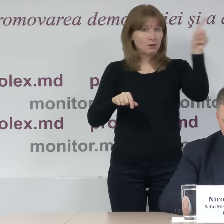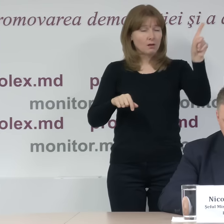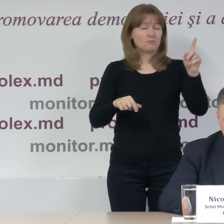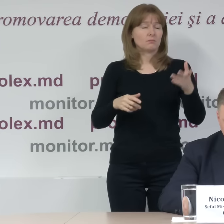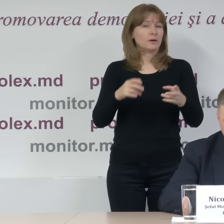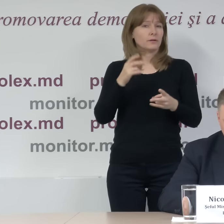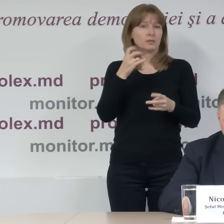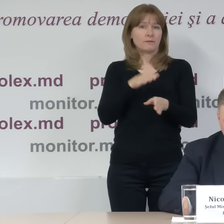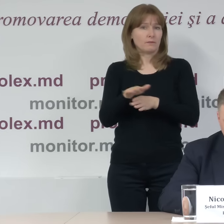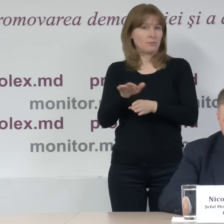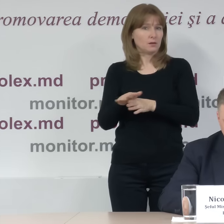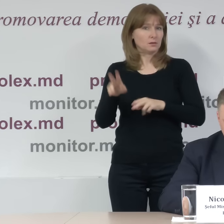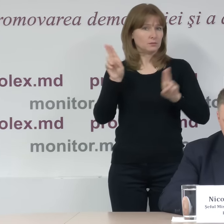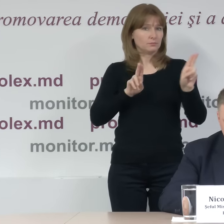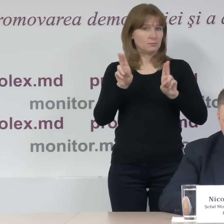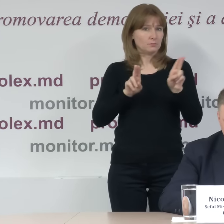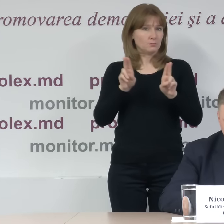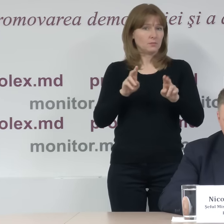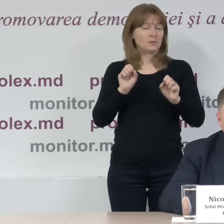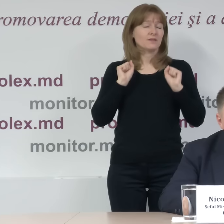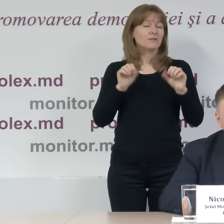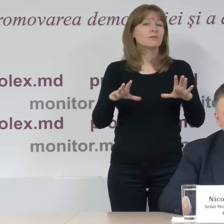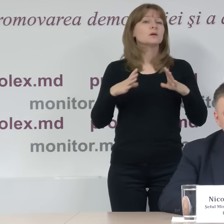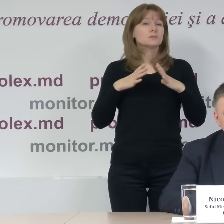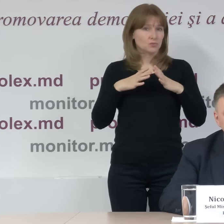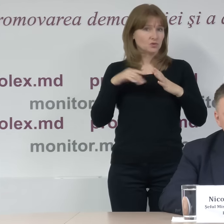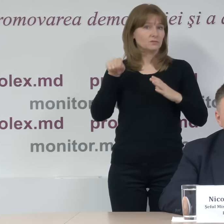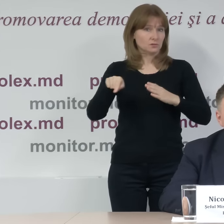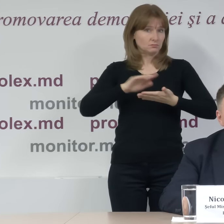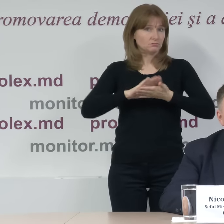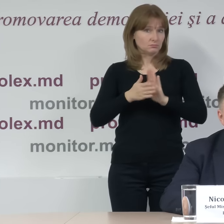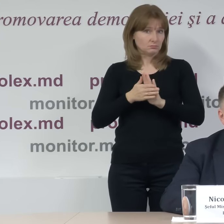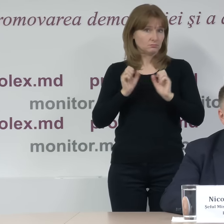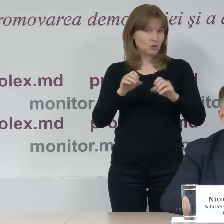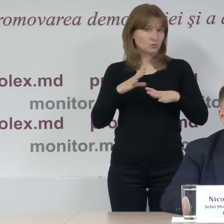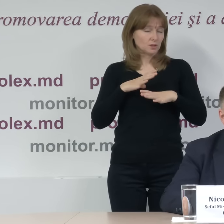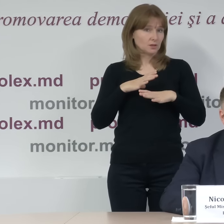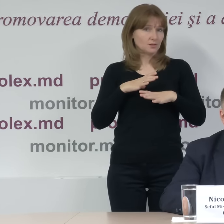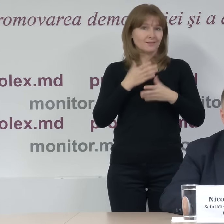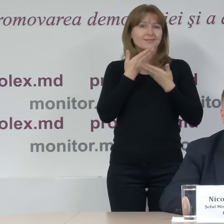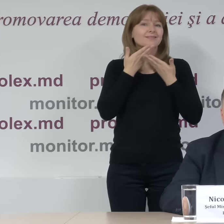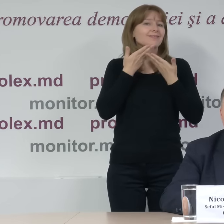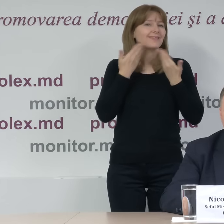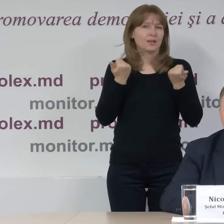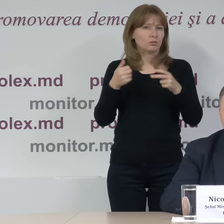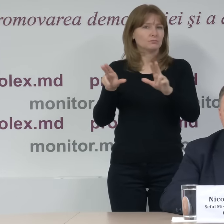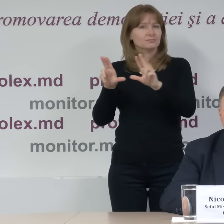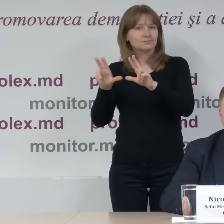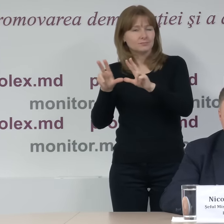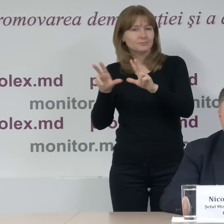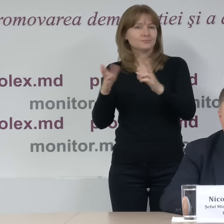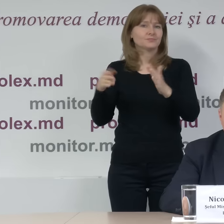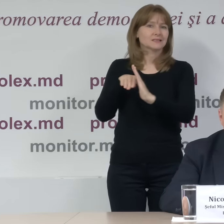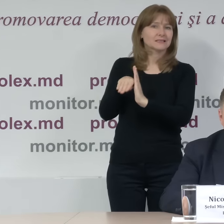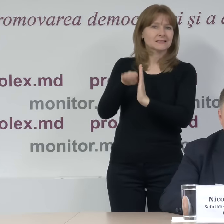dată. Este posibil că în astfel de secții, între diverse, există anumite dificultăți cu disponibilitatea unor dulapuri sau unor